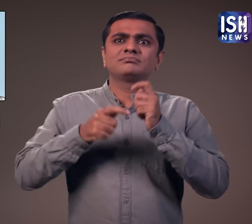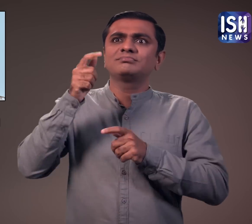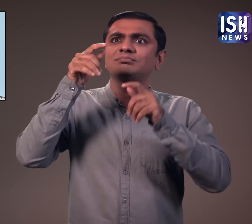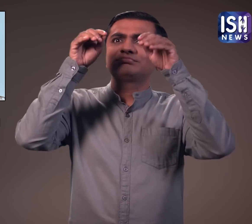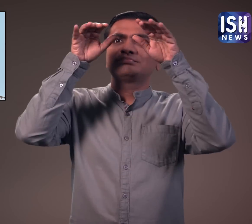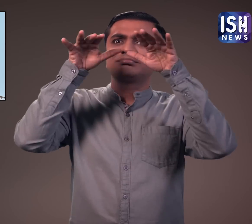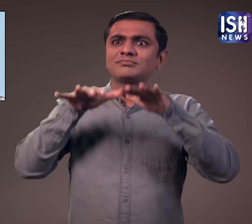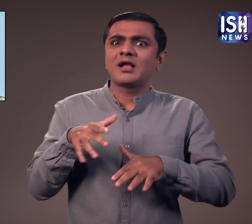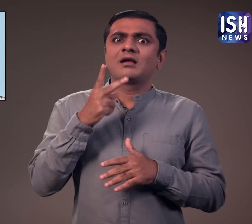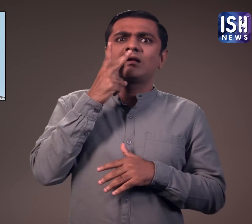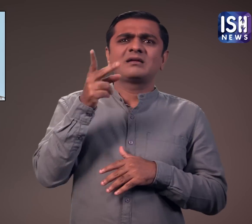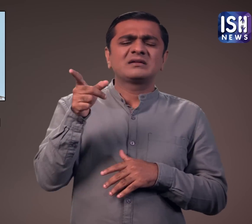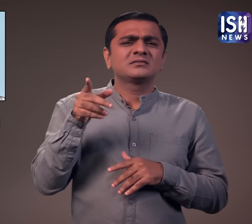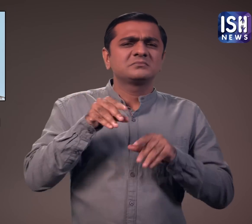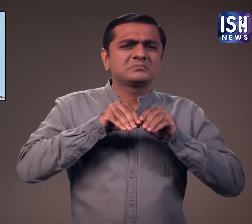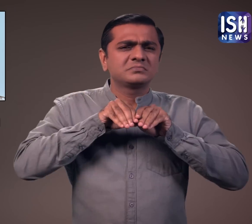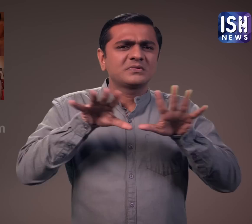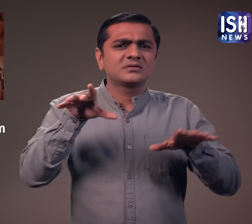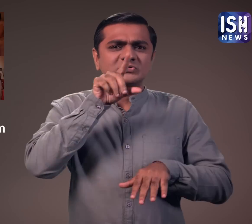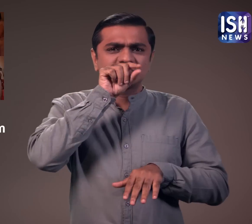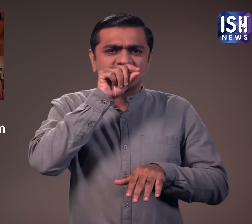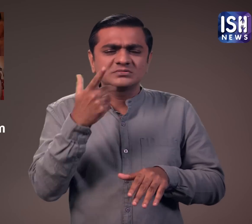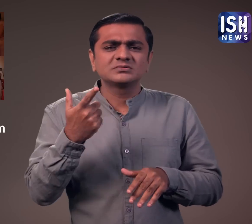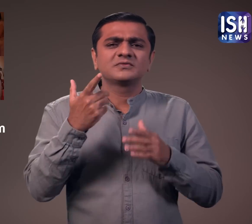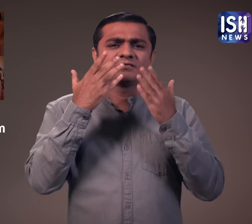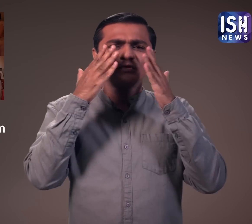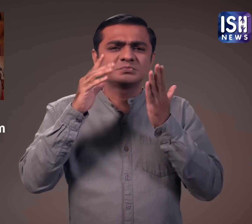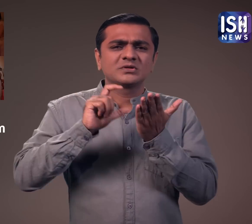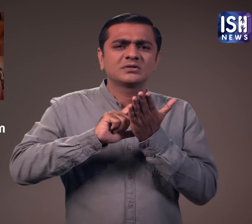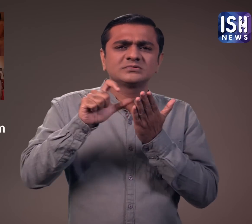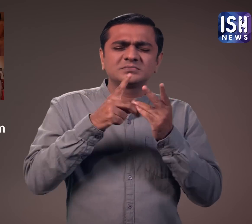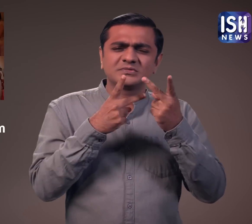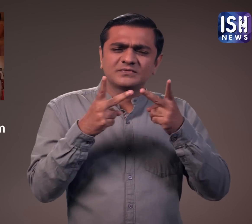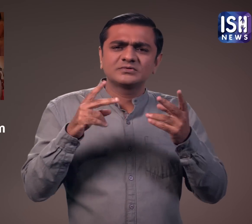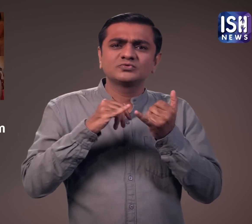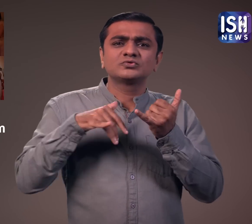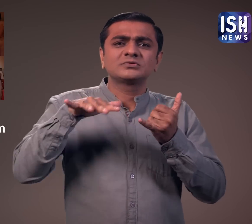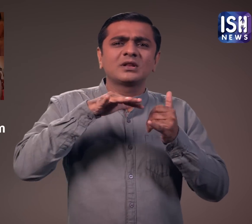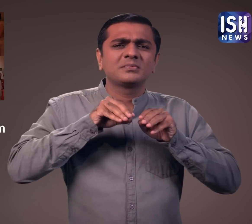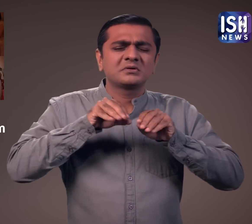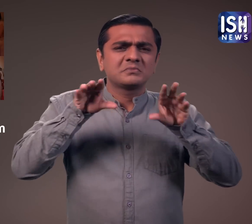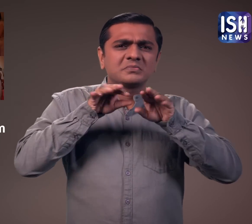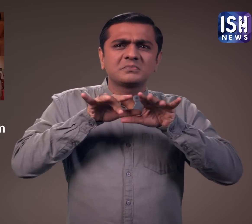अनावरन किया। सोशल मीडिया पर खबर वाइरल हो गई।